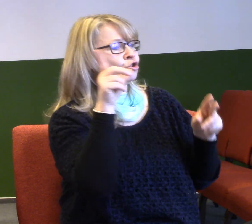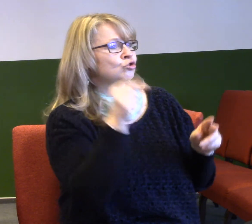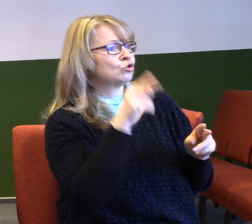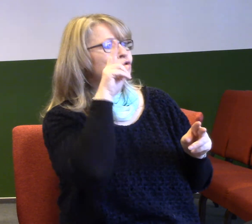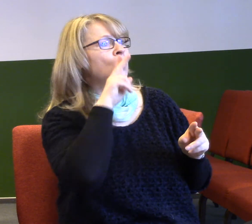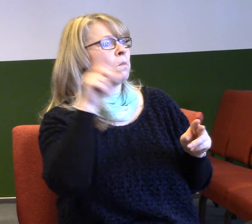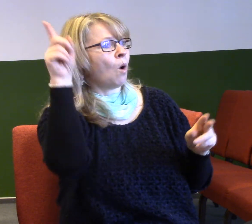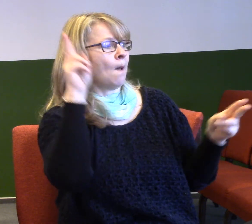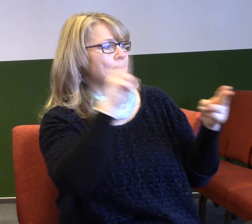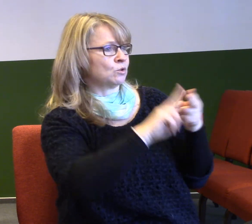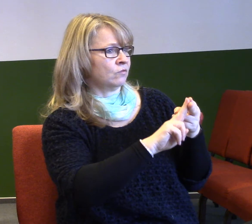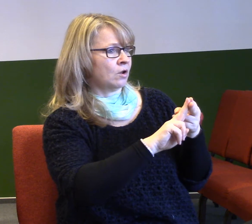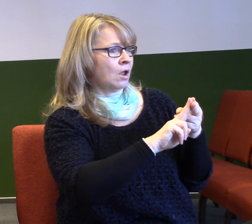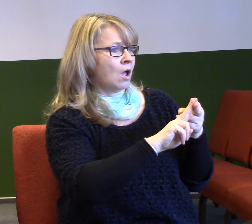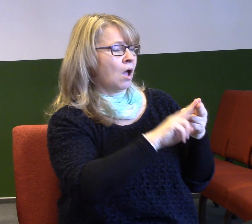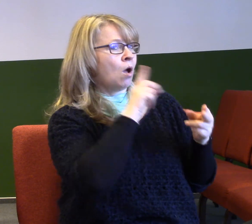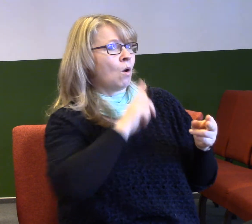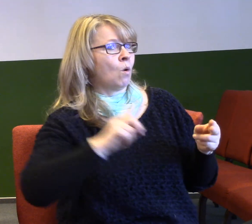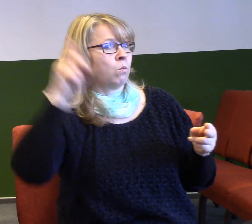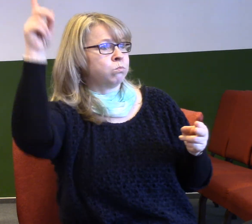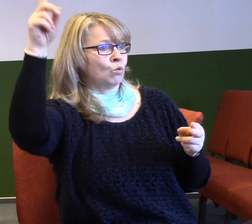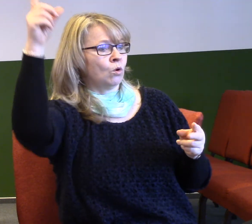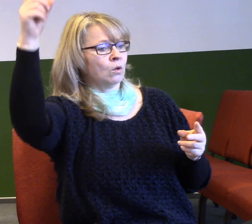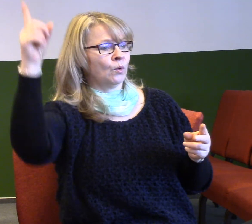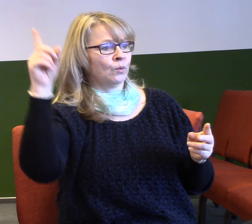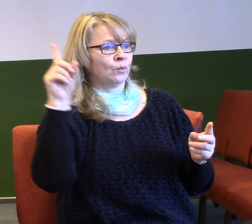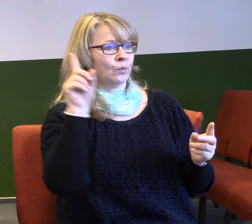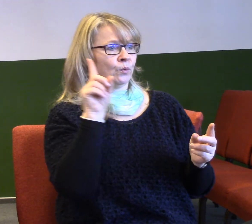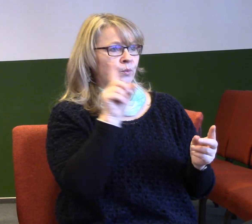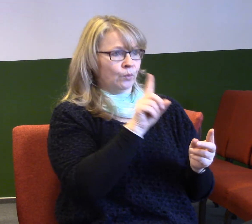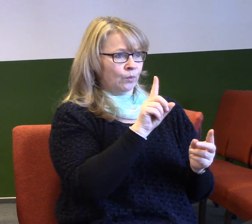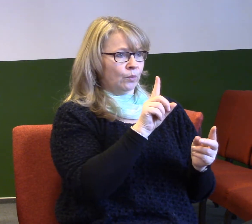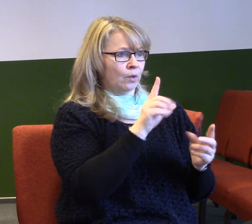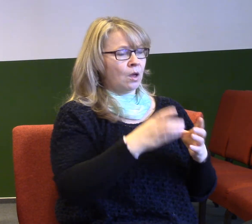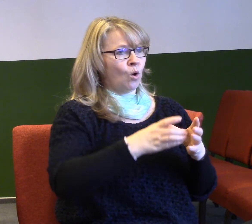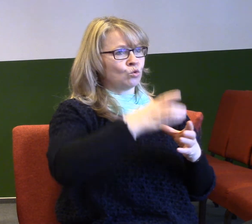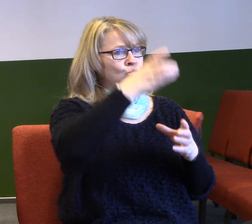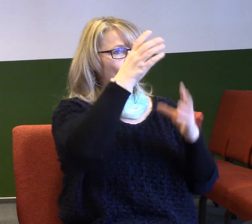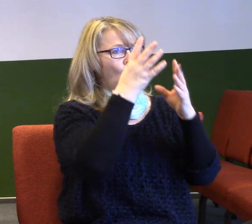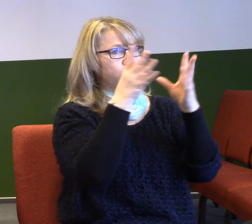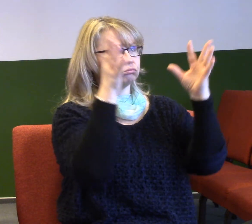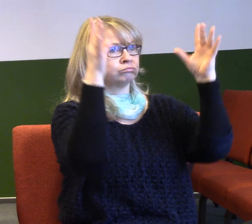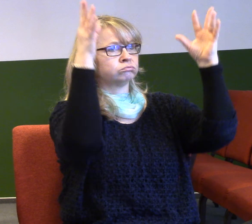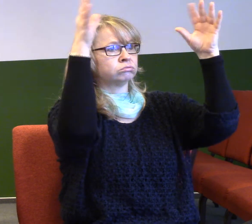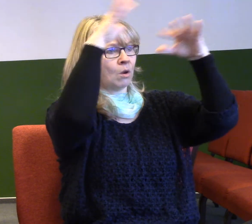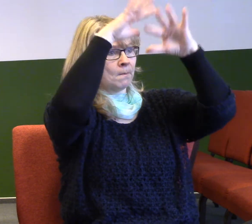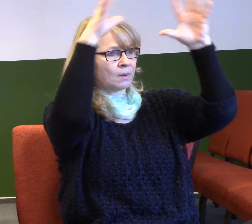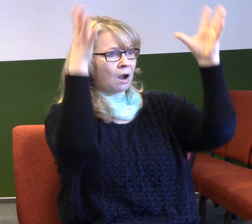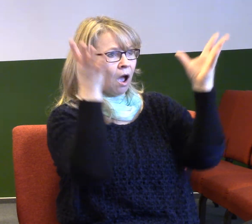stoupil v oblakovém sloupu. To bylo známení, že Bůh je tam přítomný. A jenom se tam obyl takový velký oblak. Zastavil se